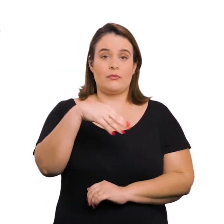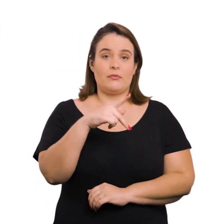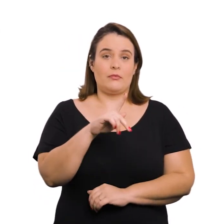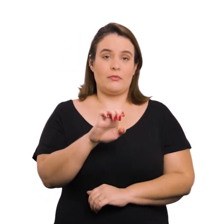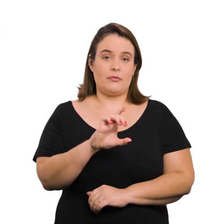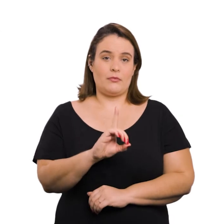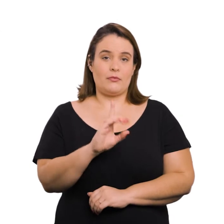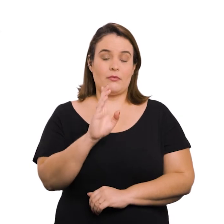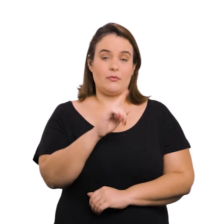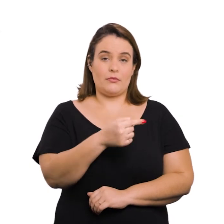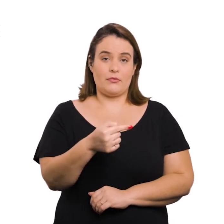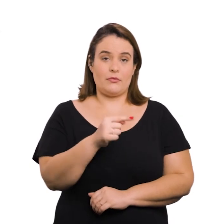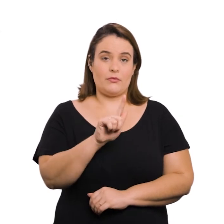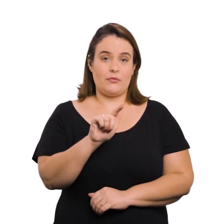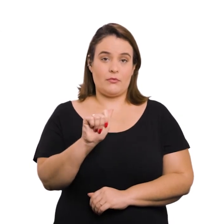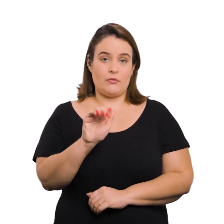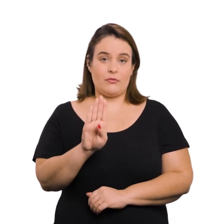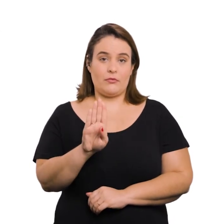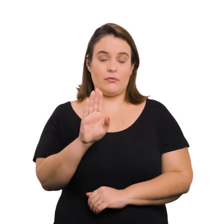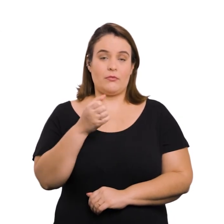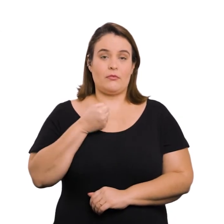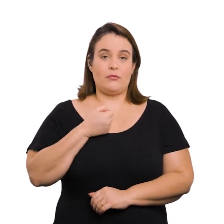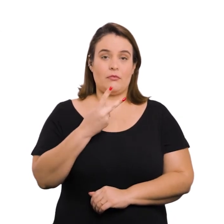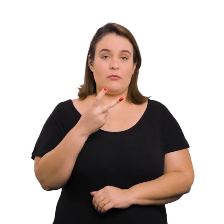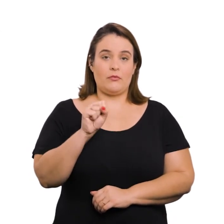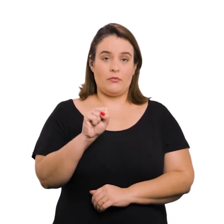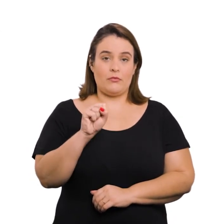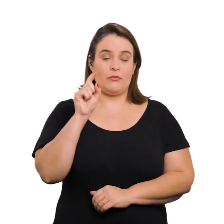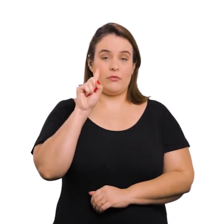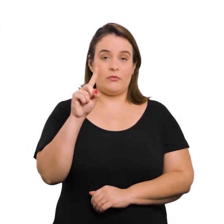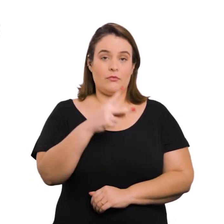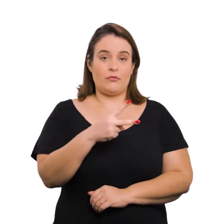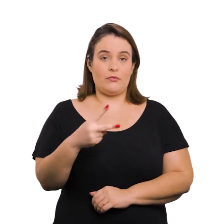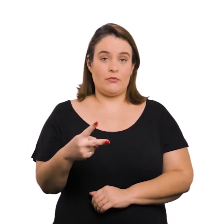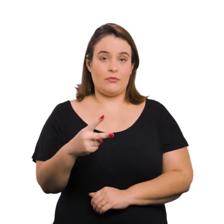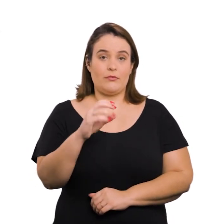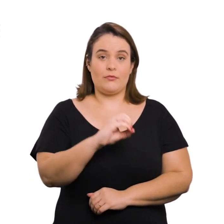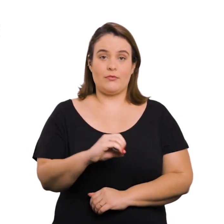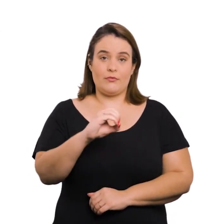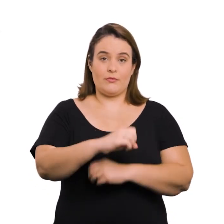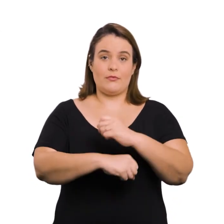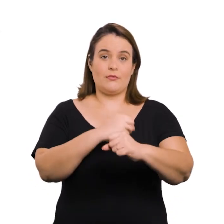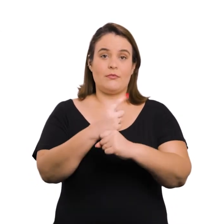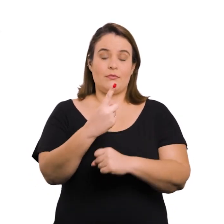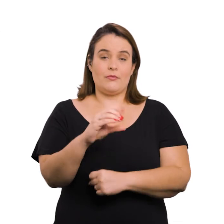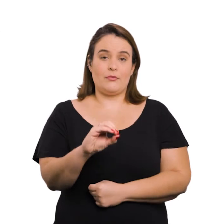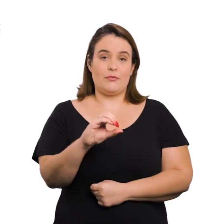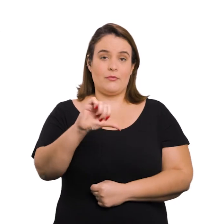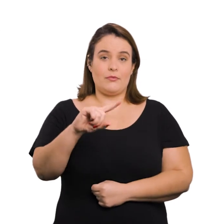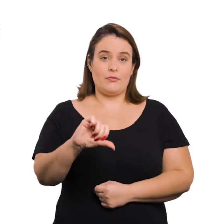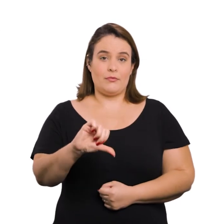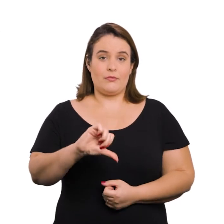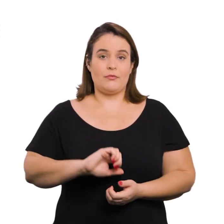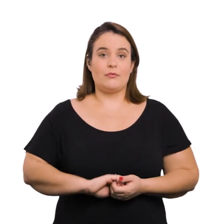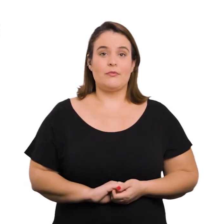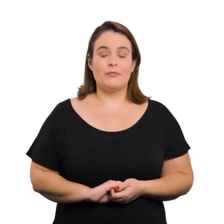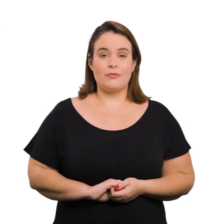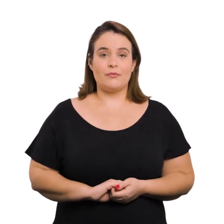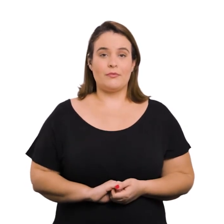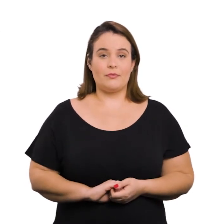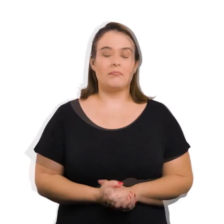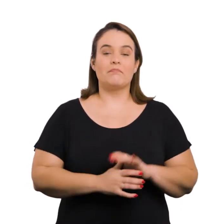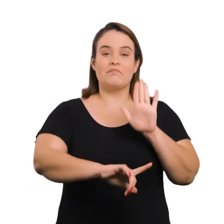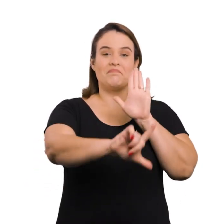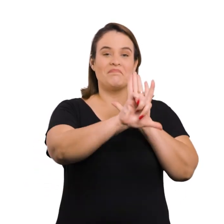Regulamentado pela Portaria SMPED, IFEM, GAB, nº 28, de 22 de outubro de 2019.